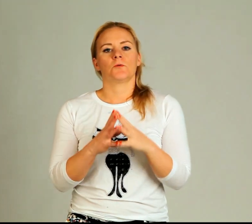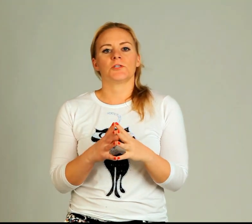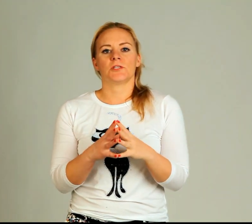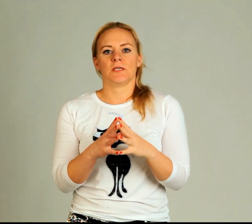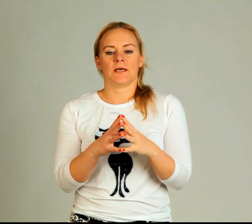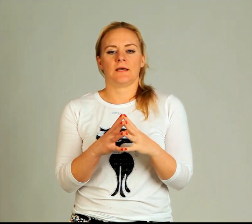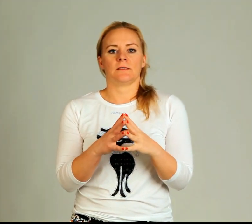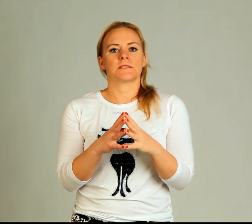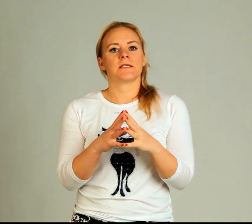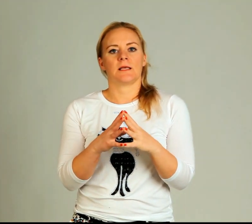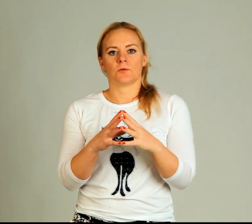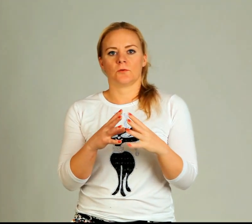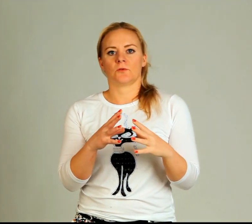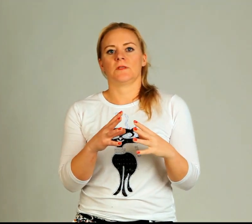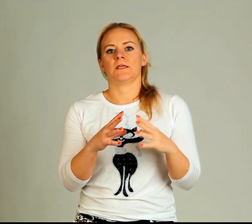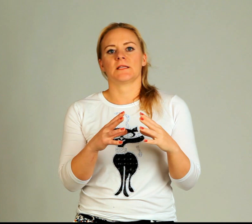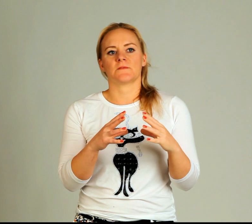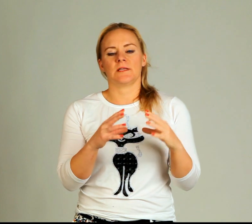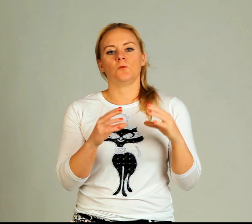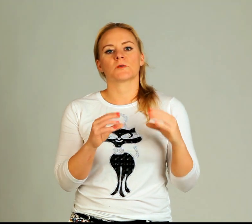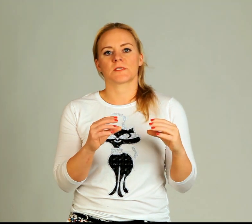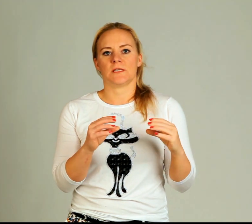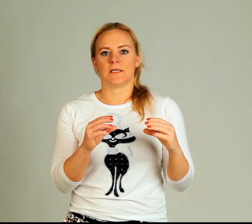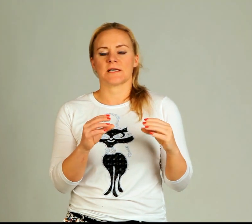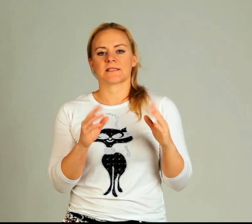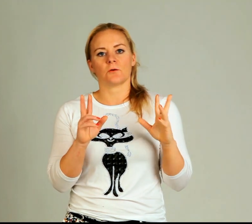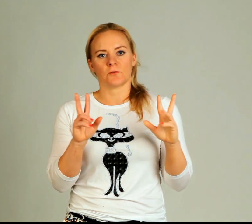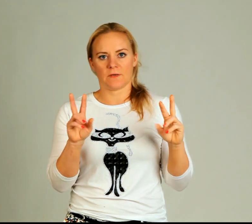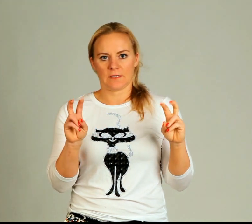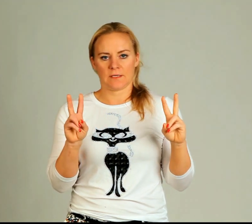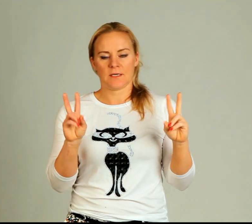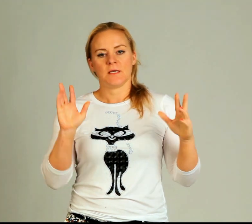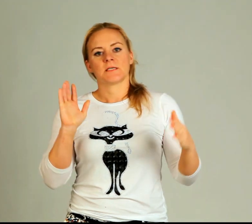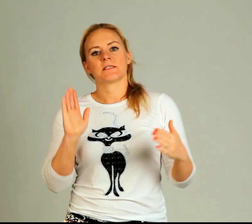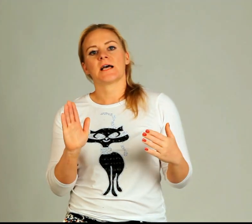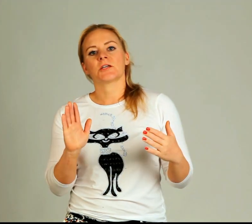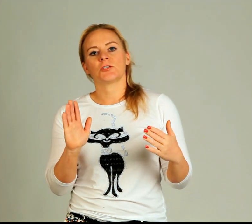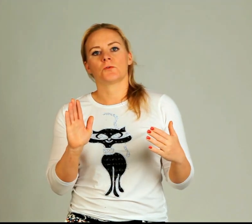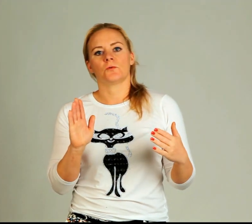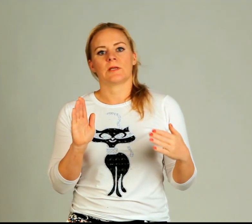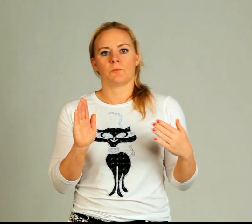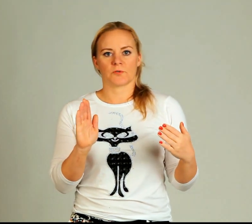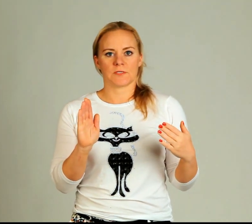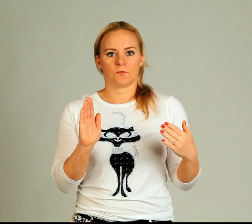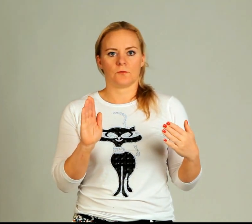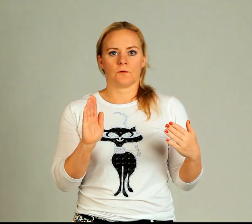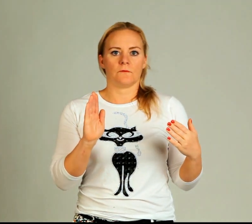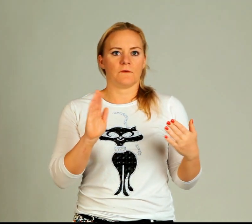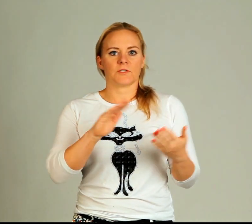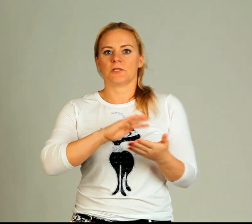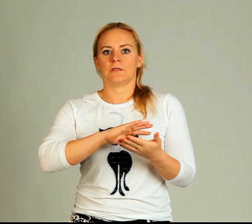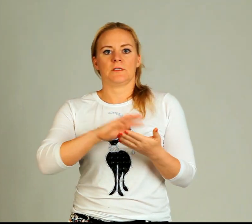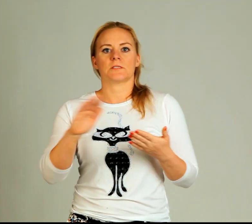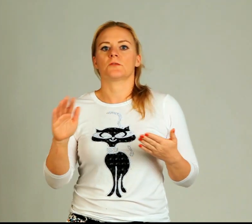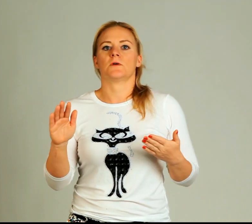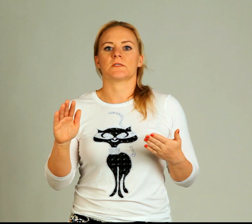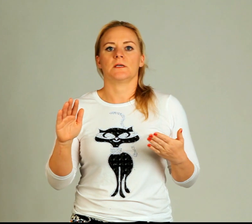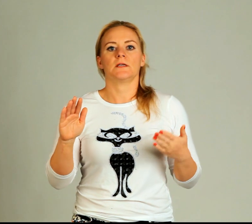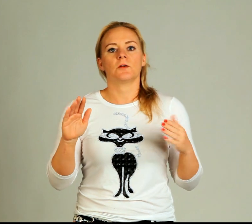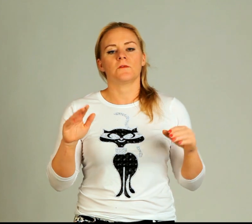Důležitý je, cílem toho kotvení je tzv. umocnění a zakotvení si zážitku nebo pocitu ve vaší denní situaci. Kdykoliv